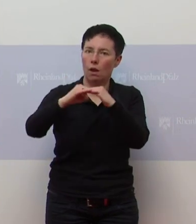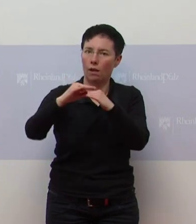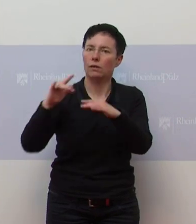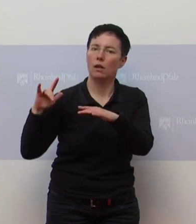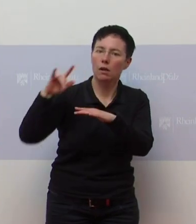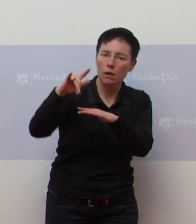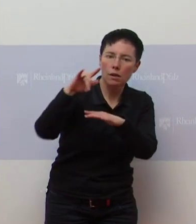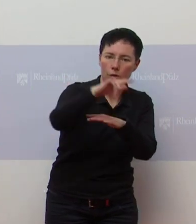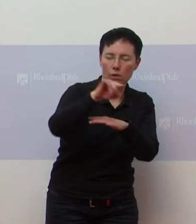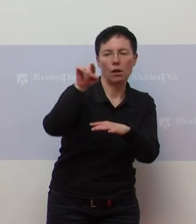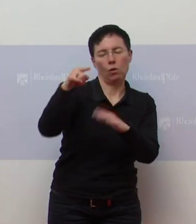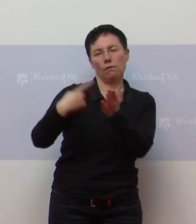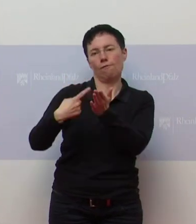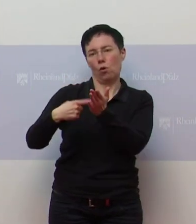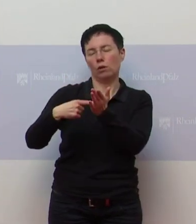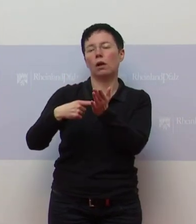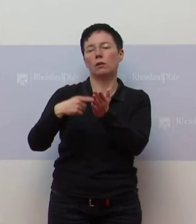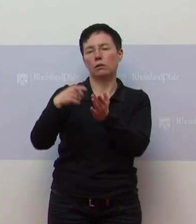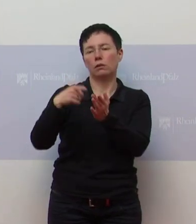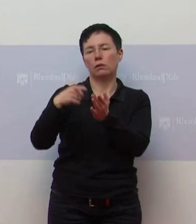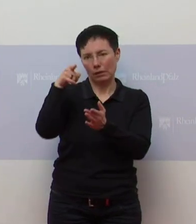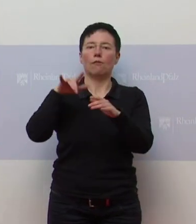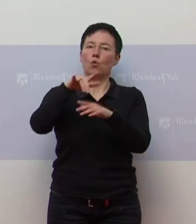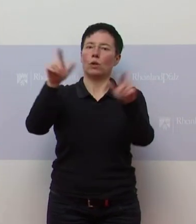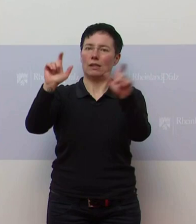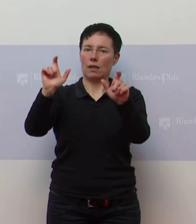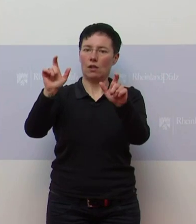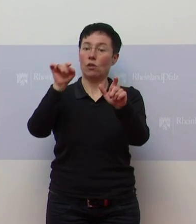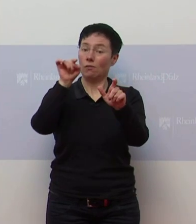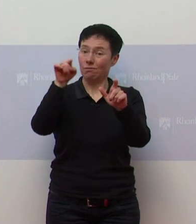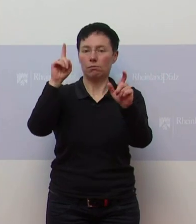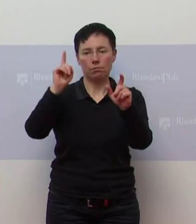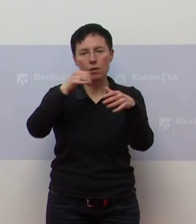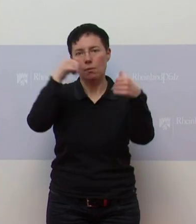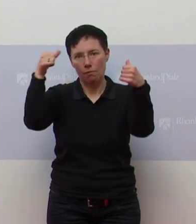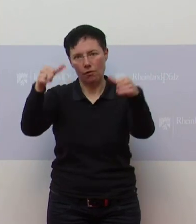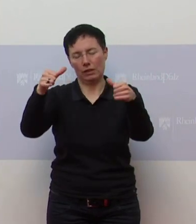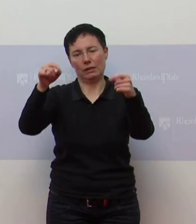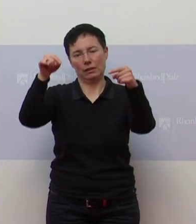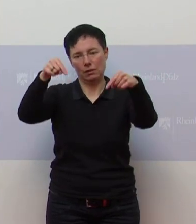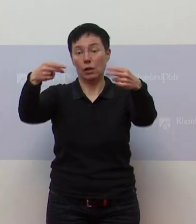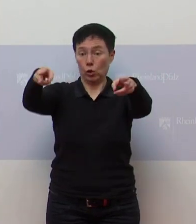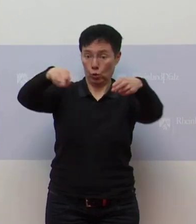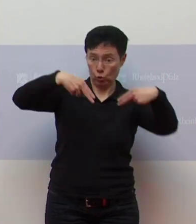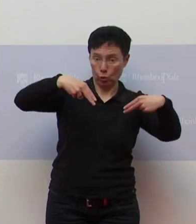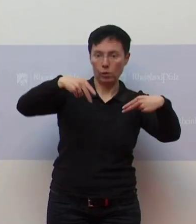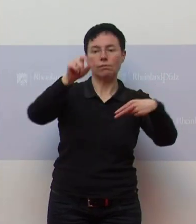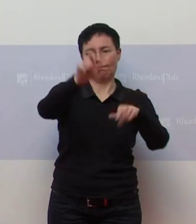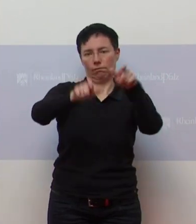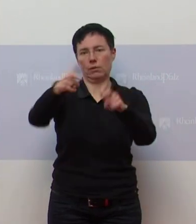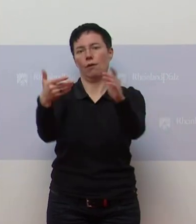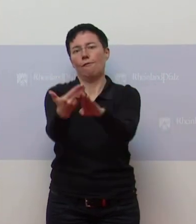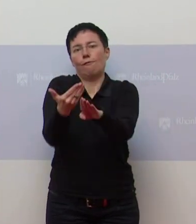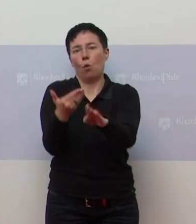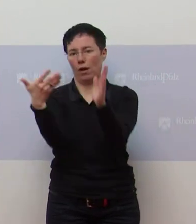zurückkommen und auch in die Quarantäne gehen, sondern in allen Bereichen zurückreisen, dass die Airlines sicherstellen müssen, dass die Menschen